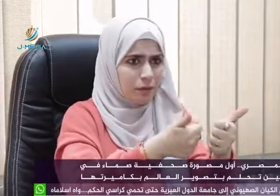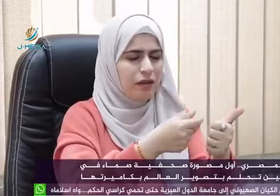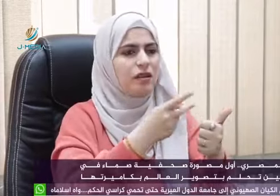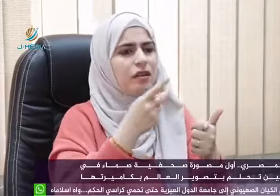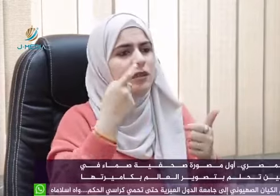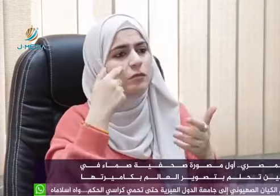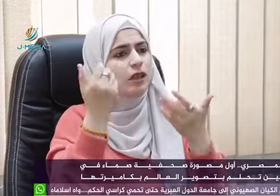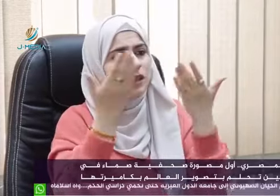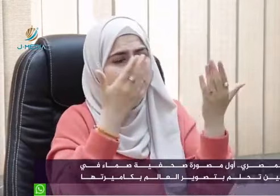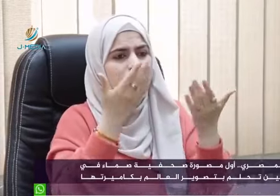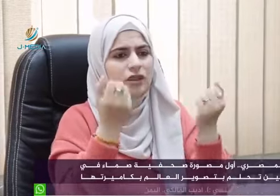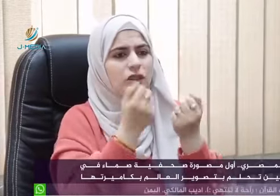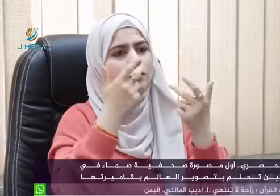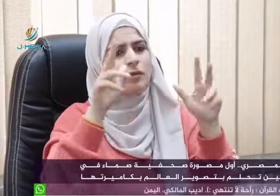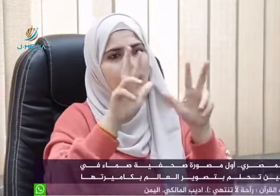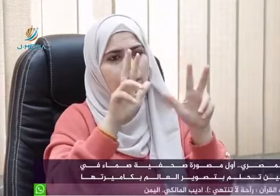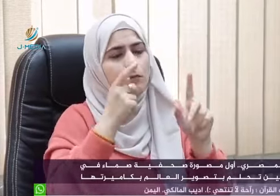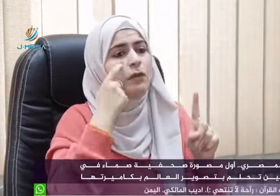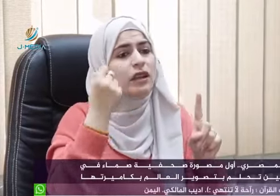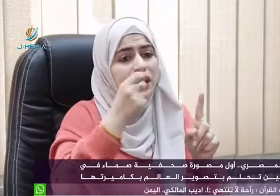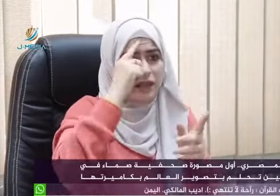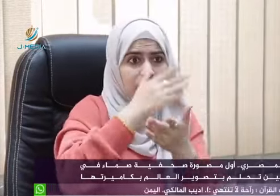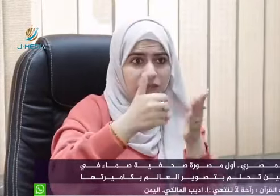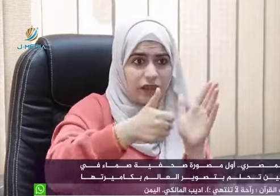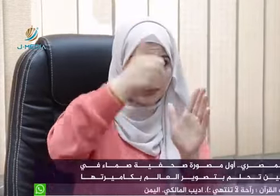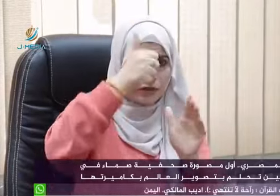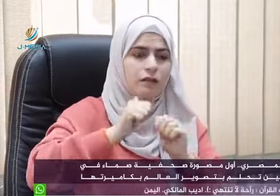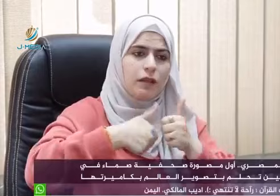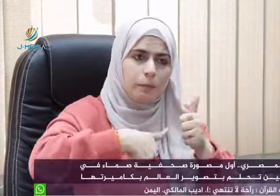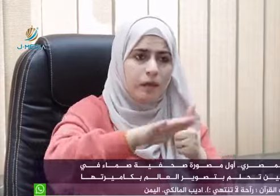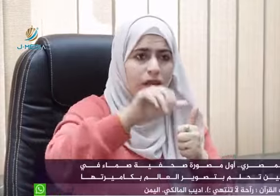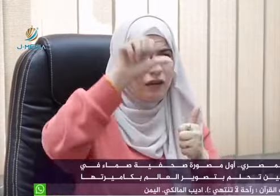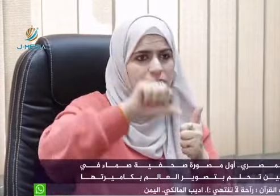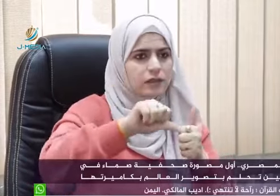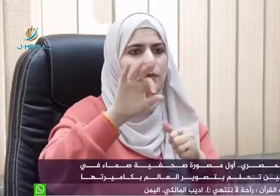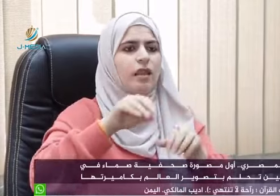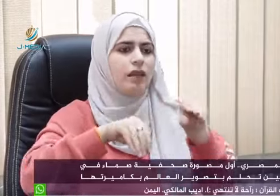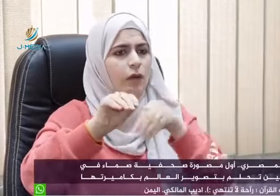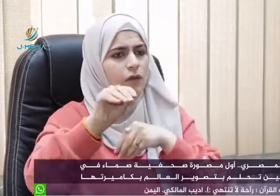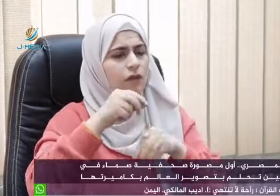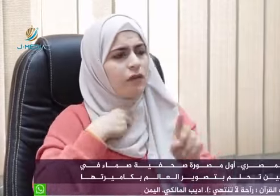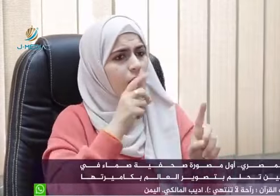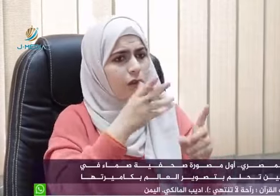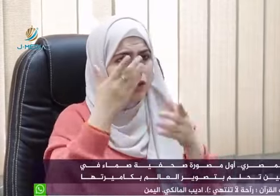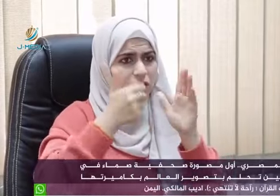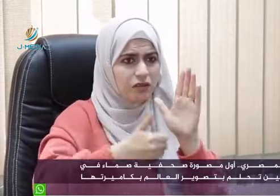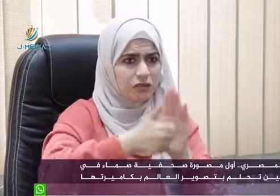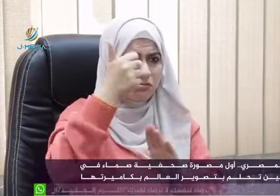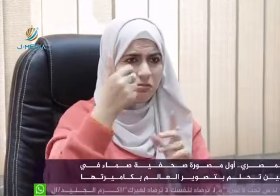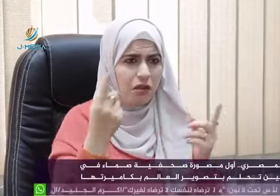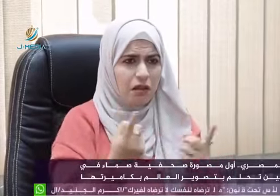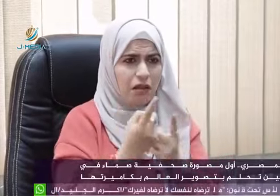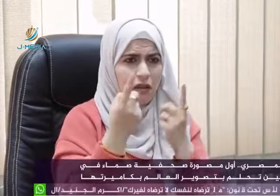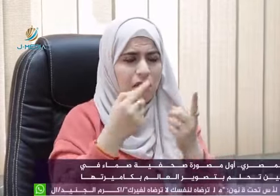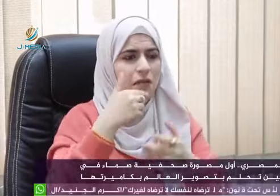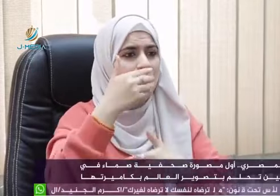بيبطلوا وبينسحبوا من العملية الدراسية ولكن أنا كملت الفصل الأول كان في صعوبات وكان في مواد